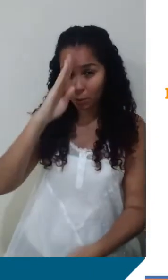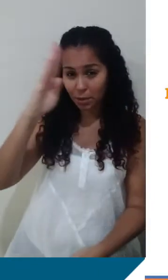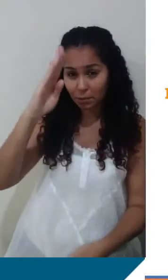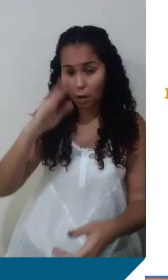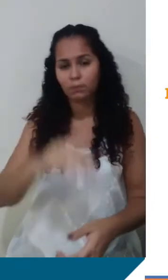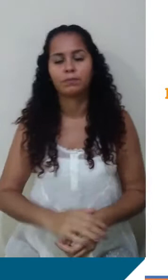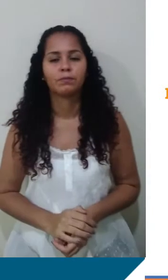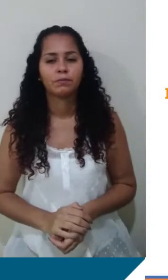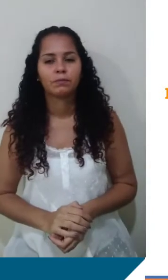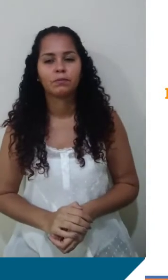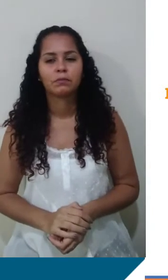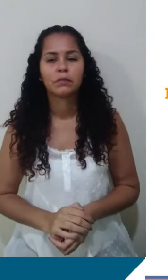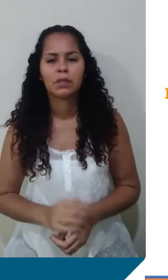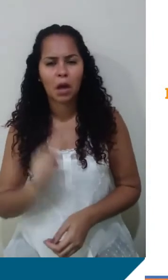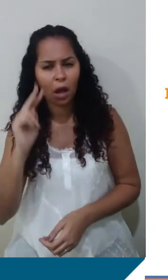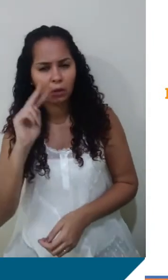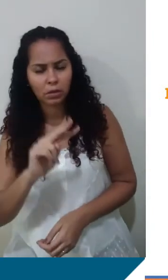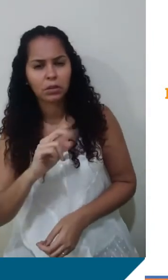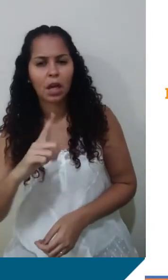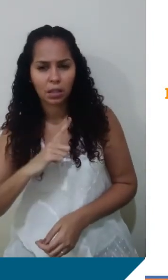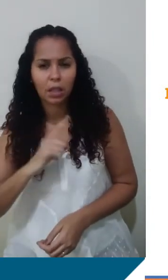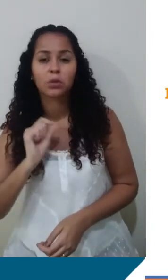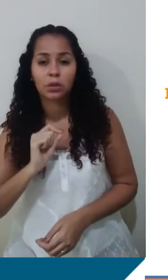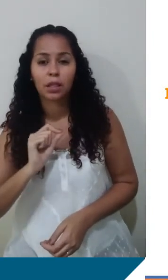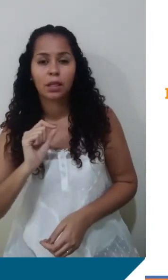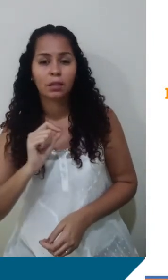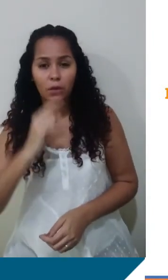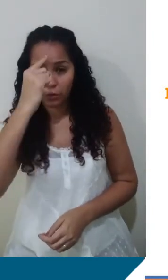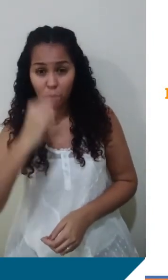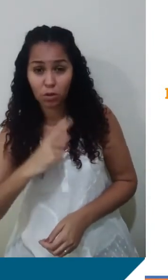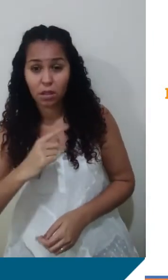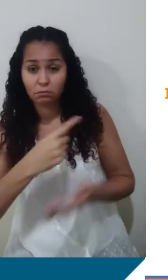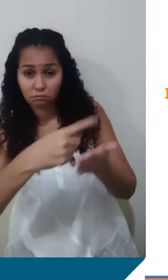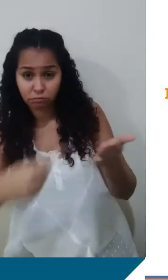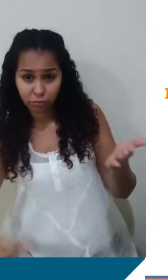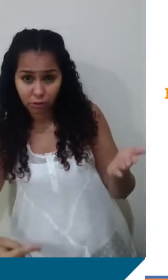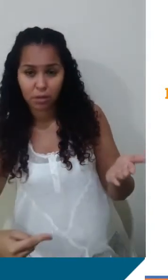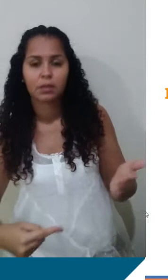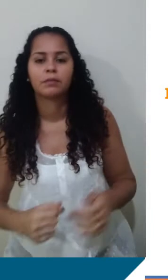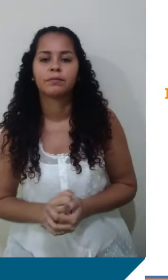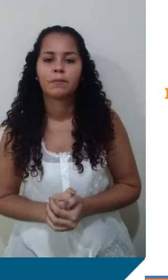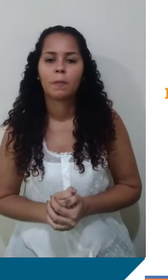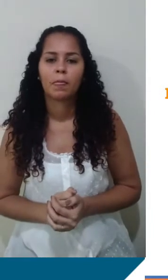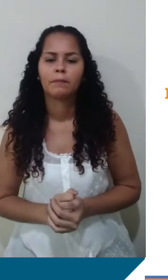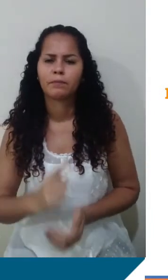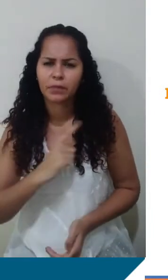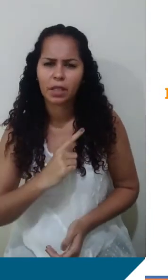Essa figurinha, esse anunciado estão na sua apostila e você precisa ter uma observação seguinte. Nós temos dois corpos